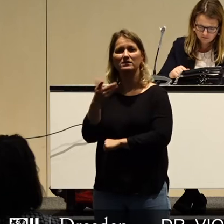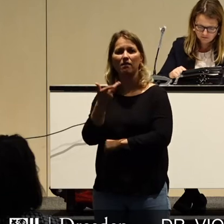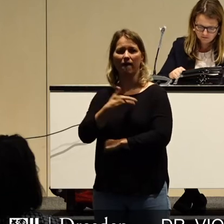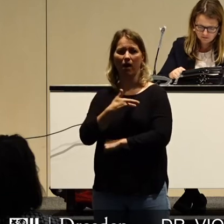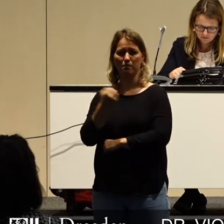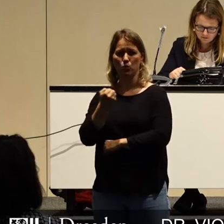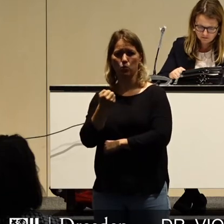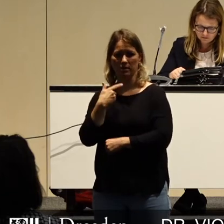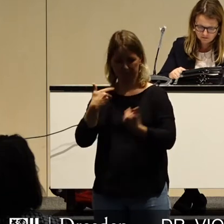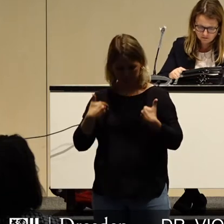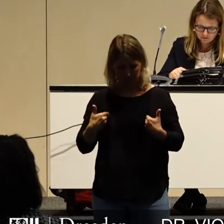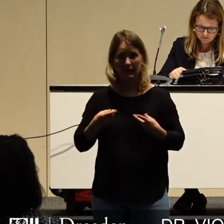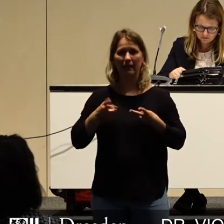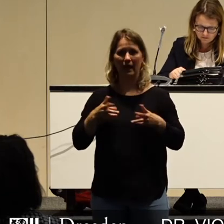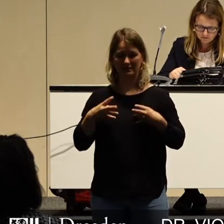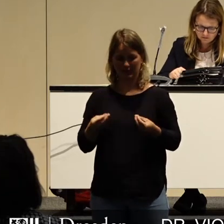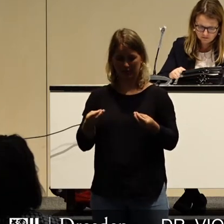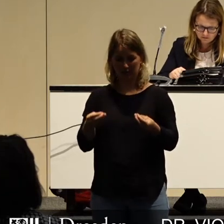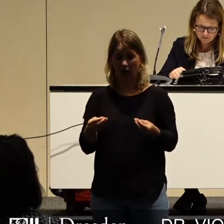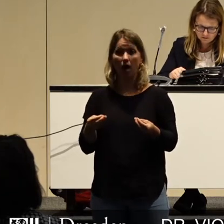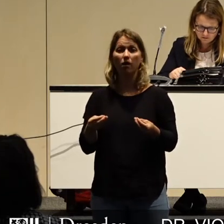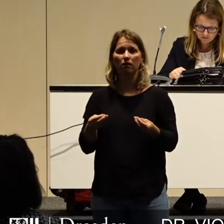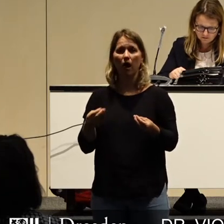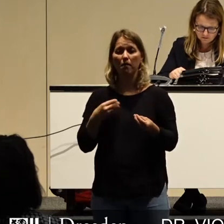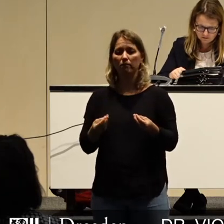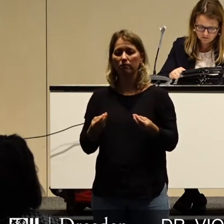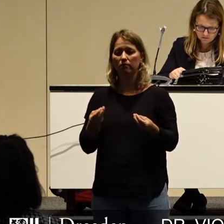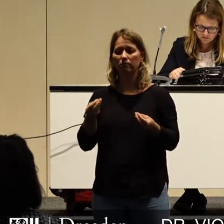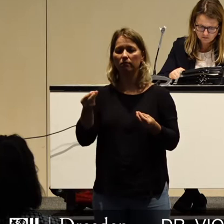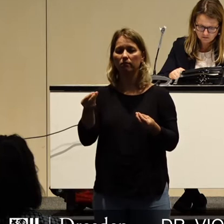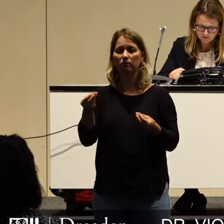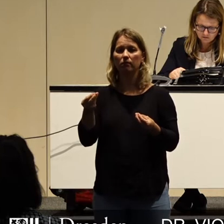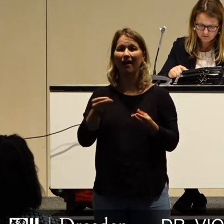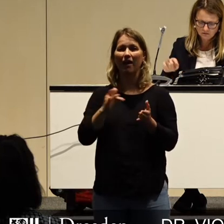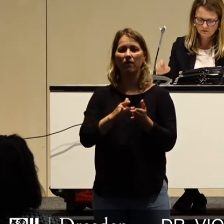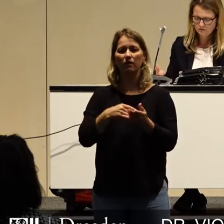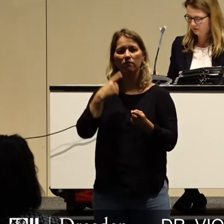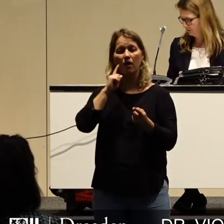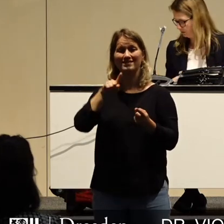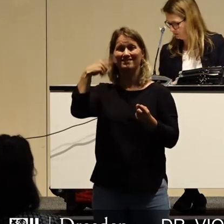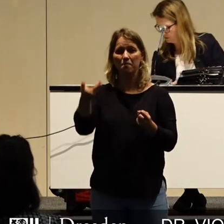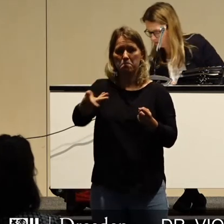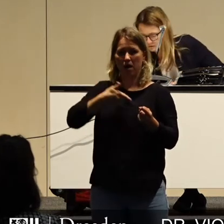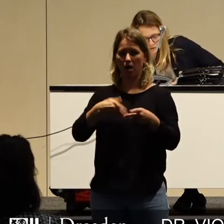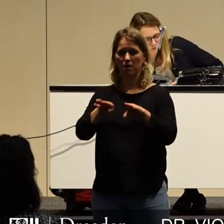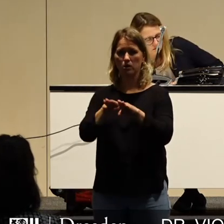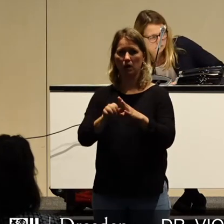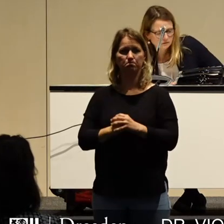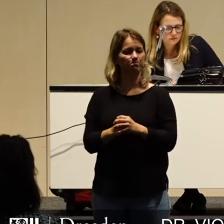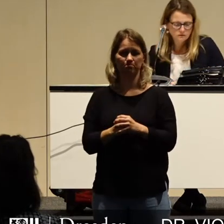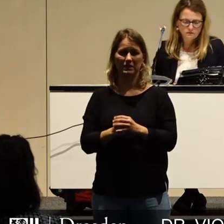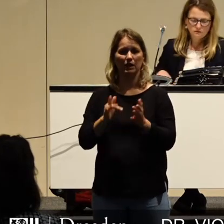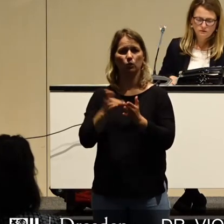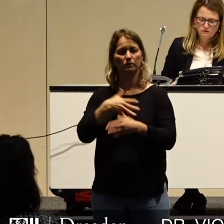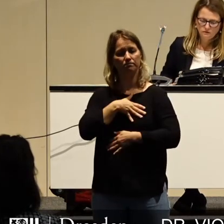in der Erwartung oder Intention, etwas dafür zu bekommen. Sie teilte ihr weniges Hab und Gut aus Menschenliebe, aus